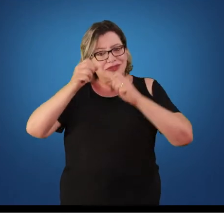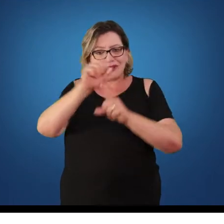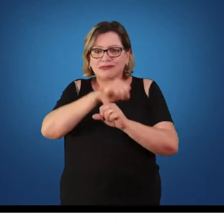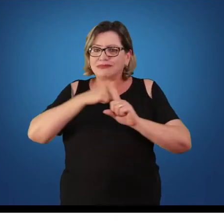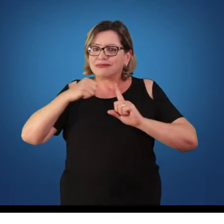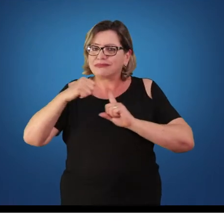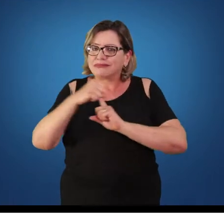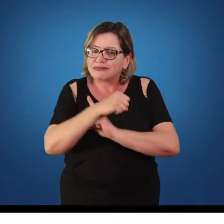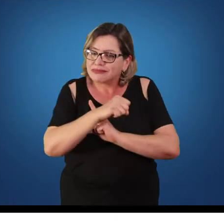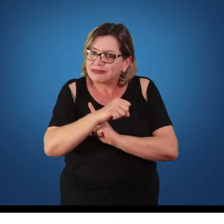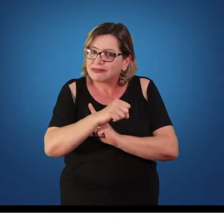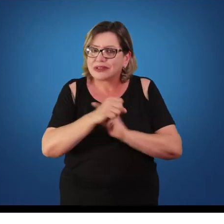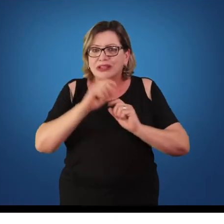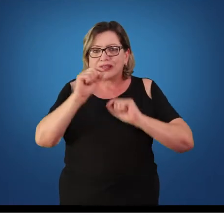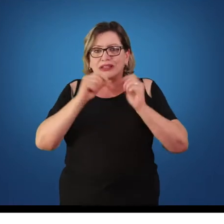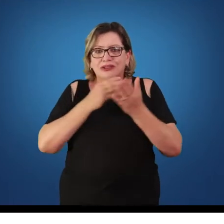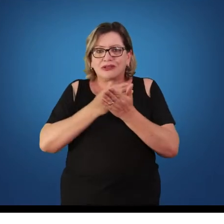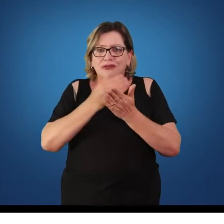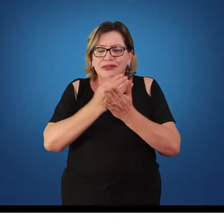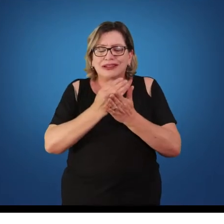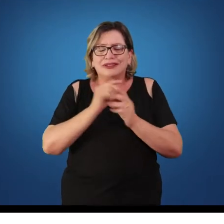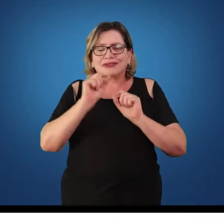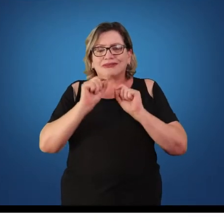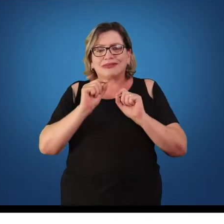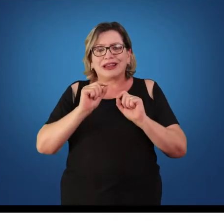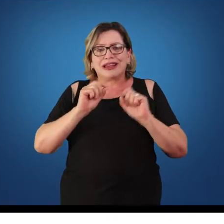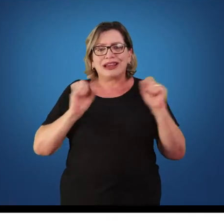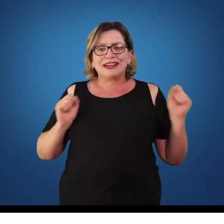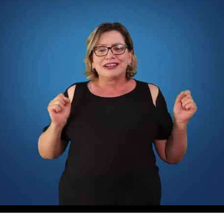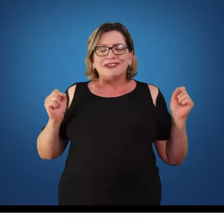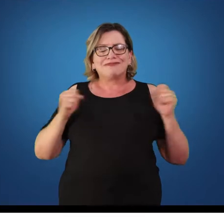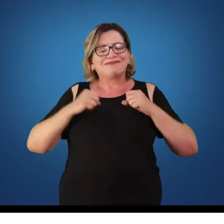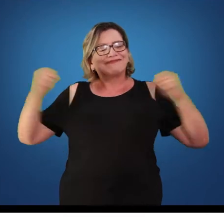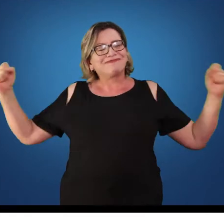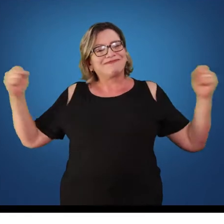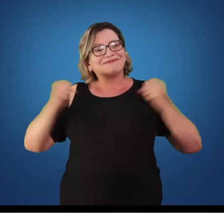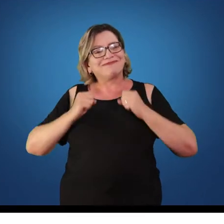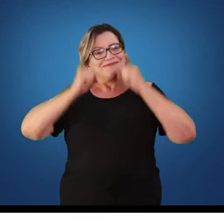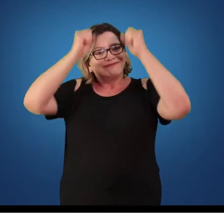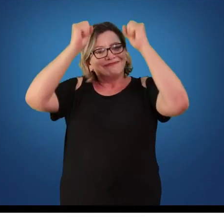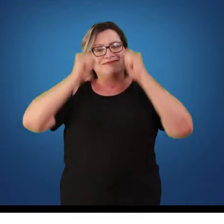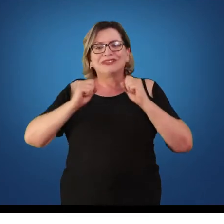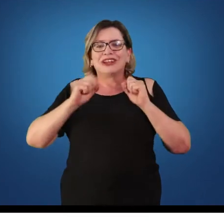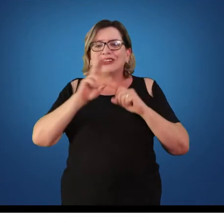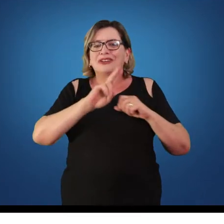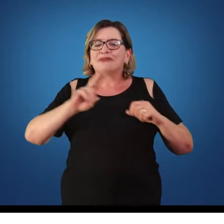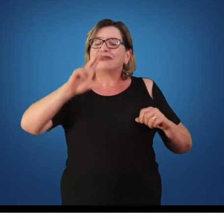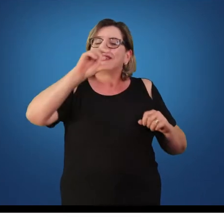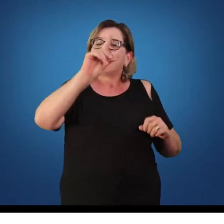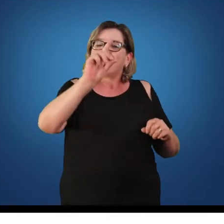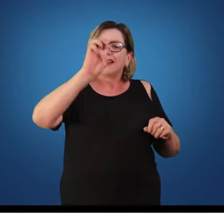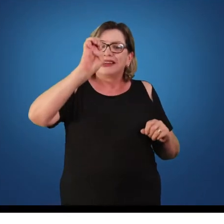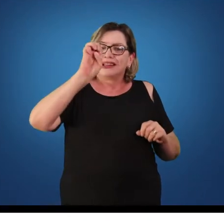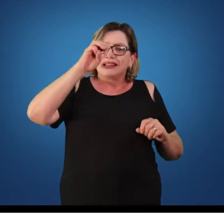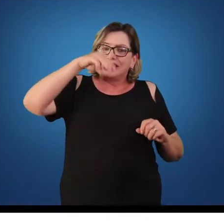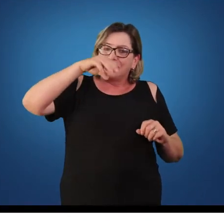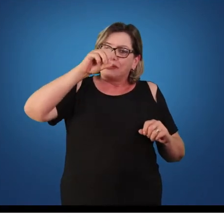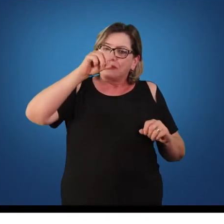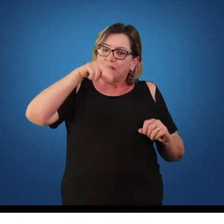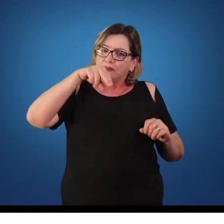é considerada a ginástica de demonstração, que é uma ginástica, na verdade, que já existe desde lá dos acrobatas,